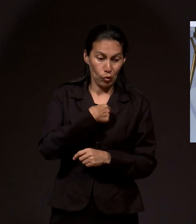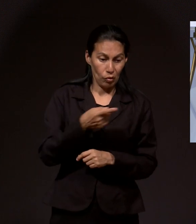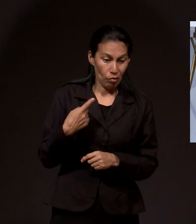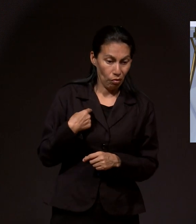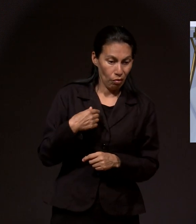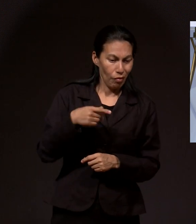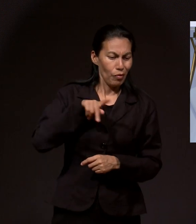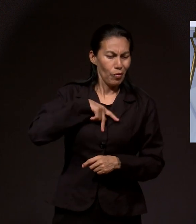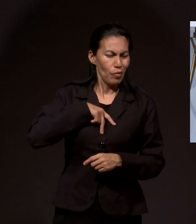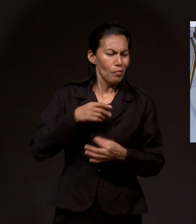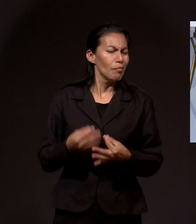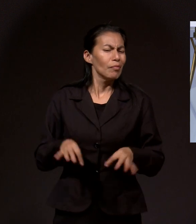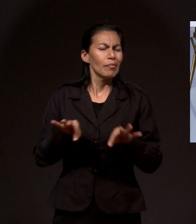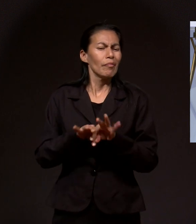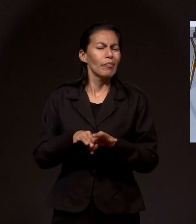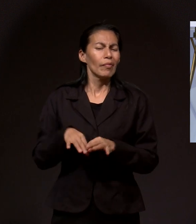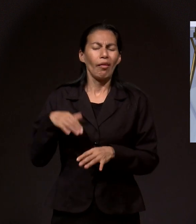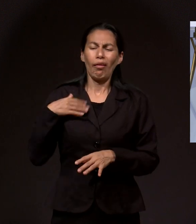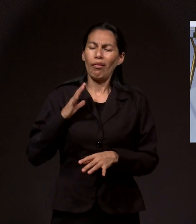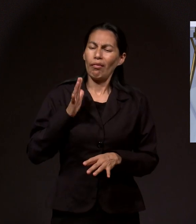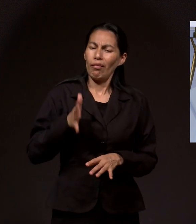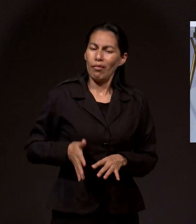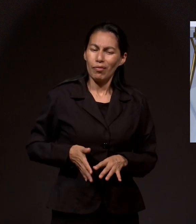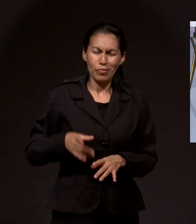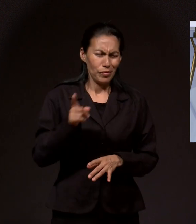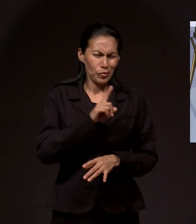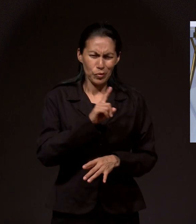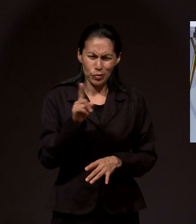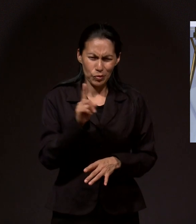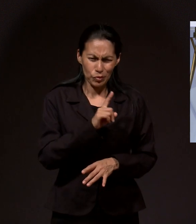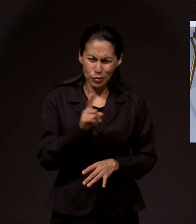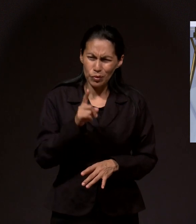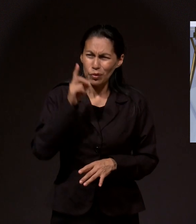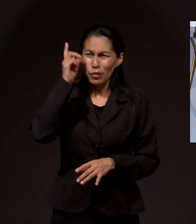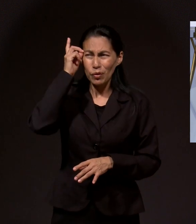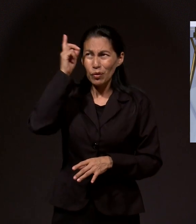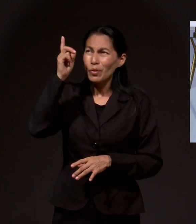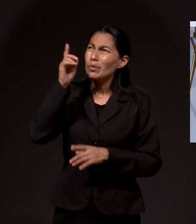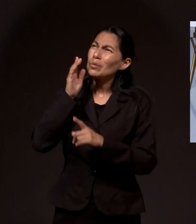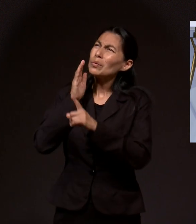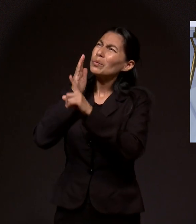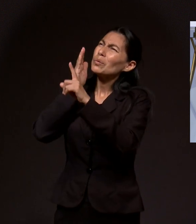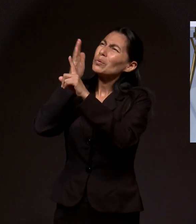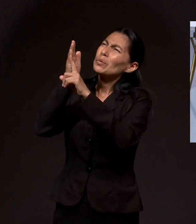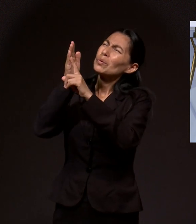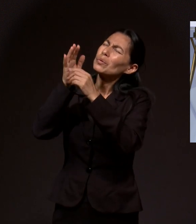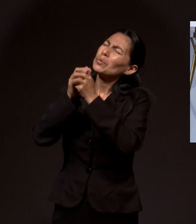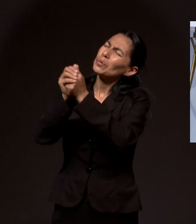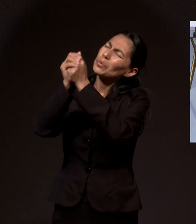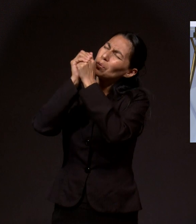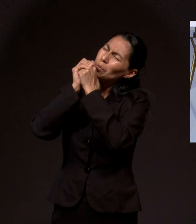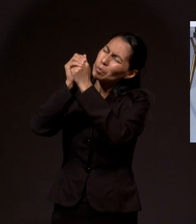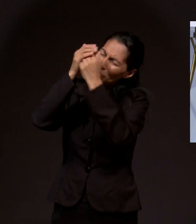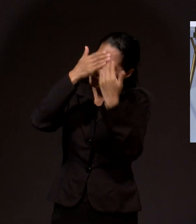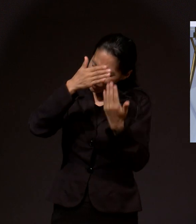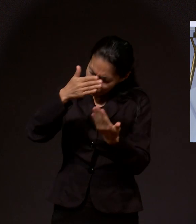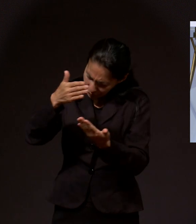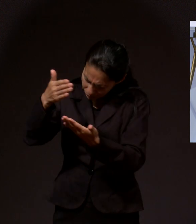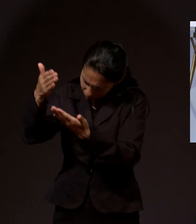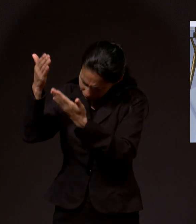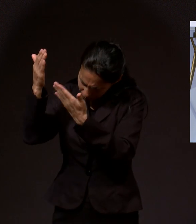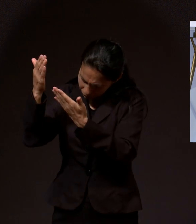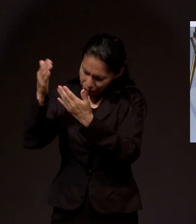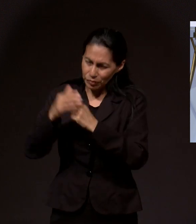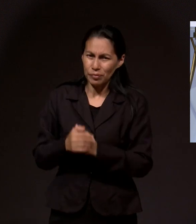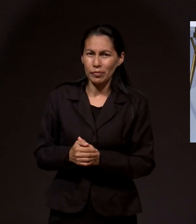Y que veamos su gloria brillar y cada día se alabanza a Dios, cualquiera que sea